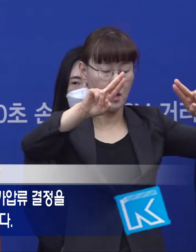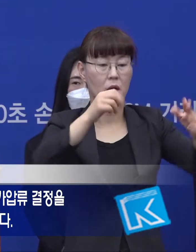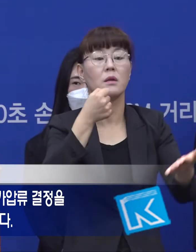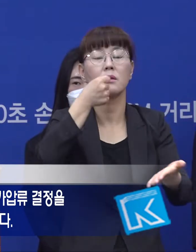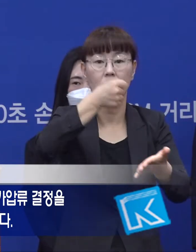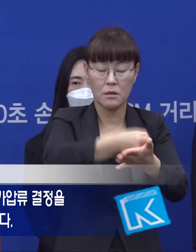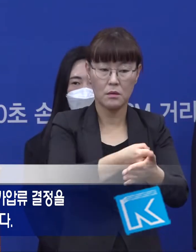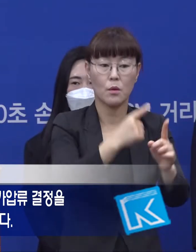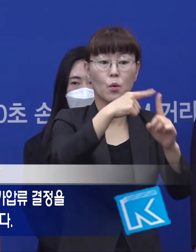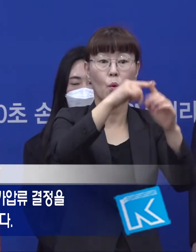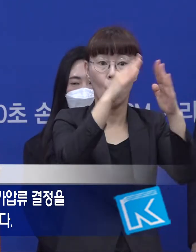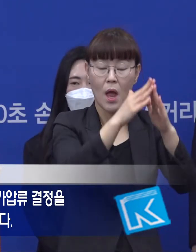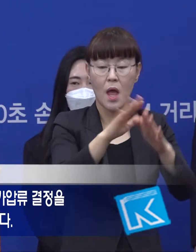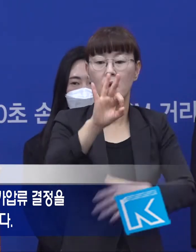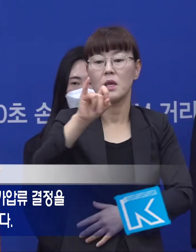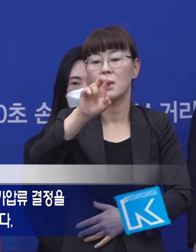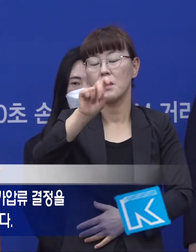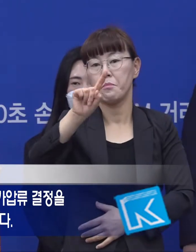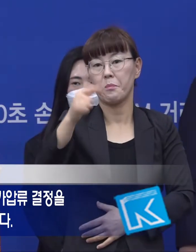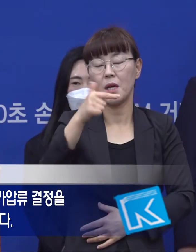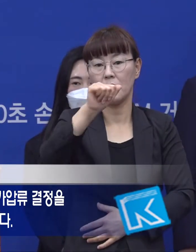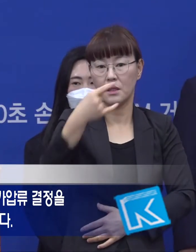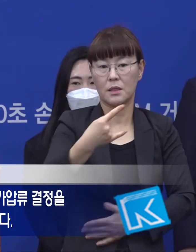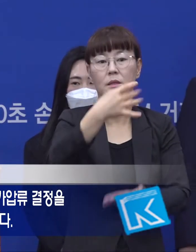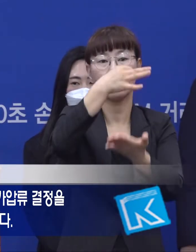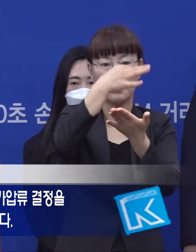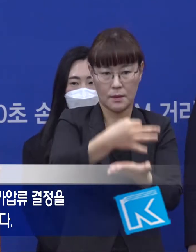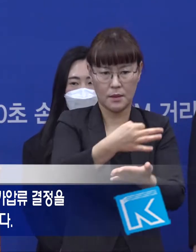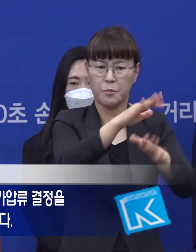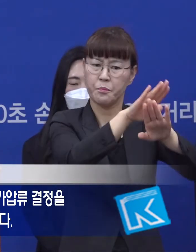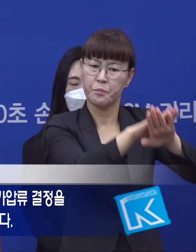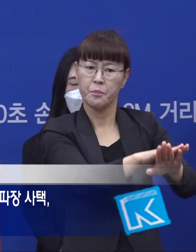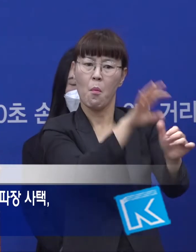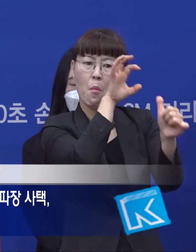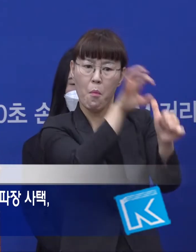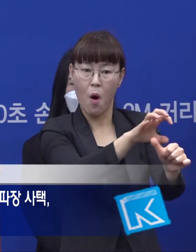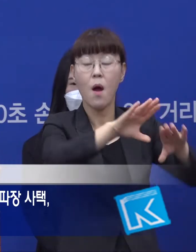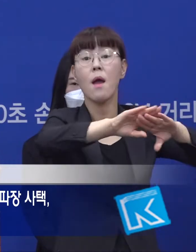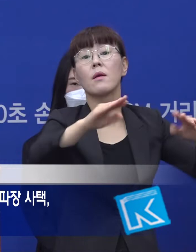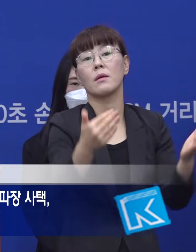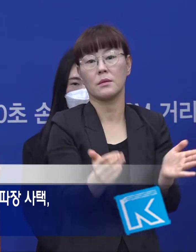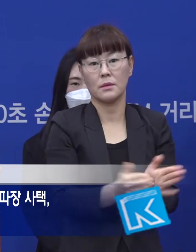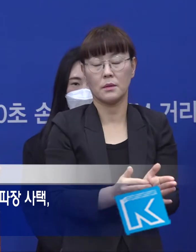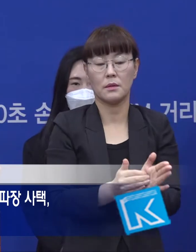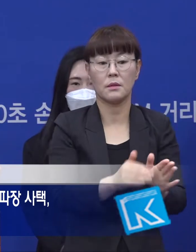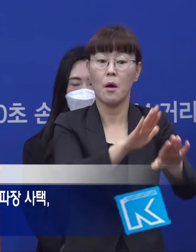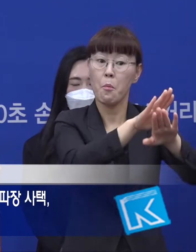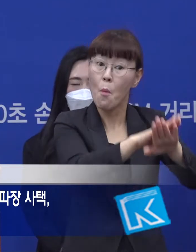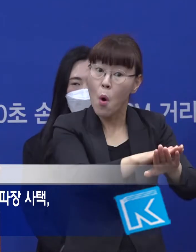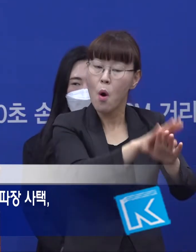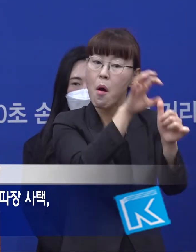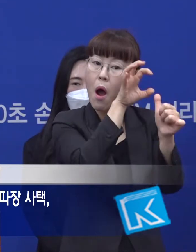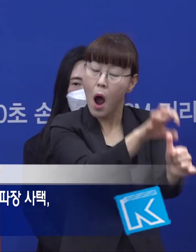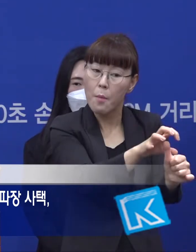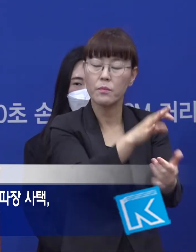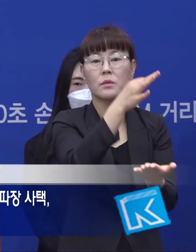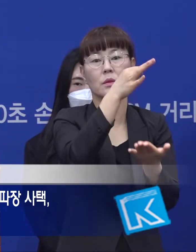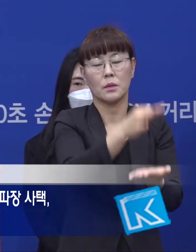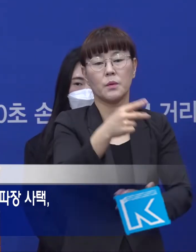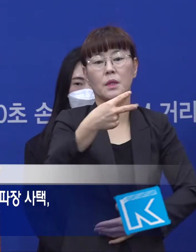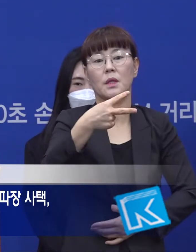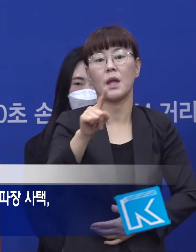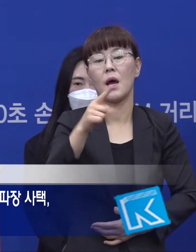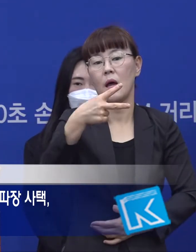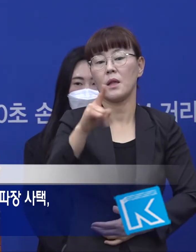교회와 이만희 재산 일부에 대해 보존 조치를 취하였습니다. 보존 조치를 취한 재산은 다대호